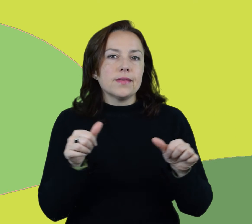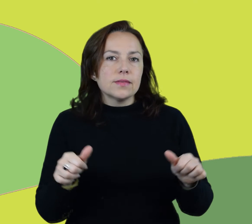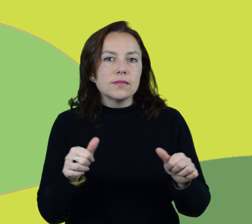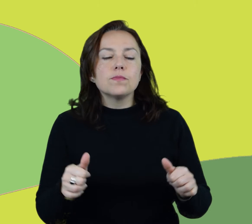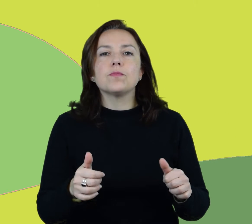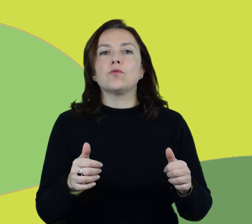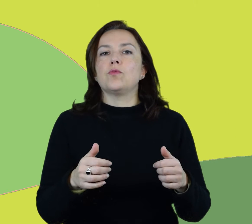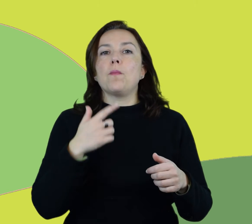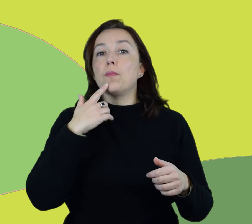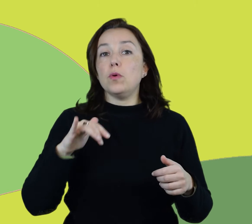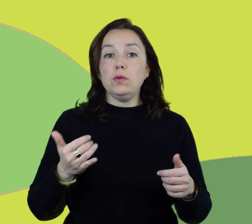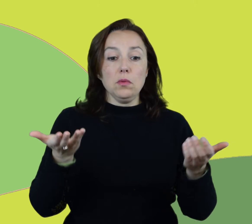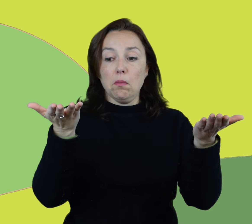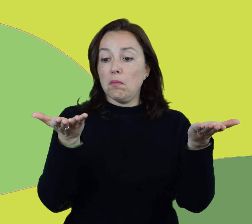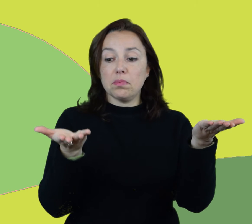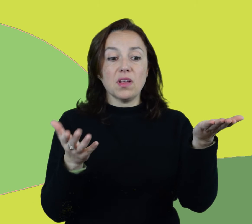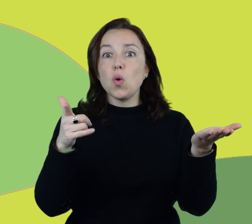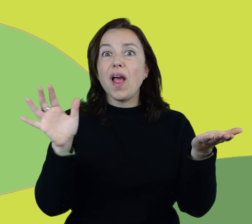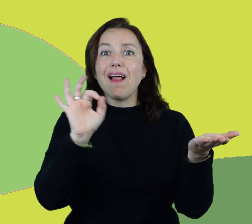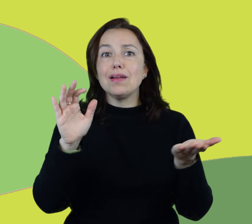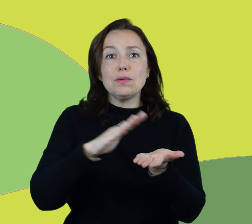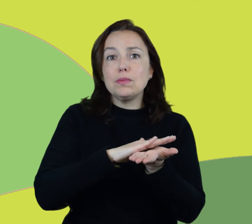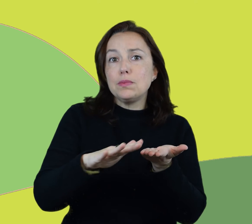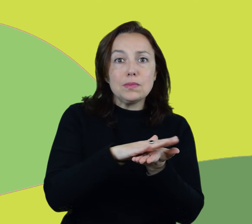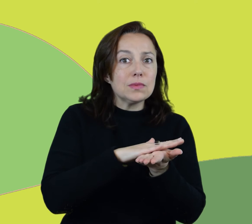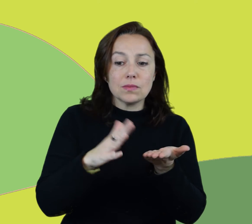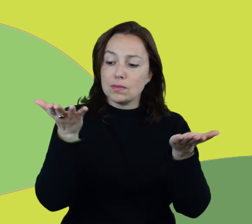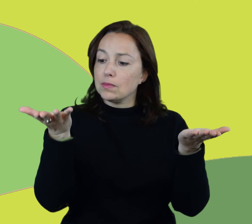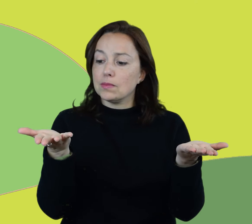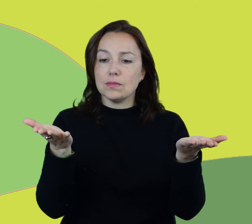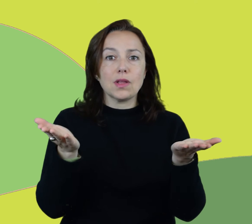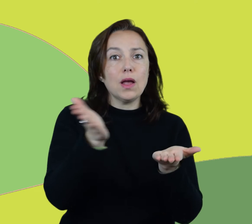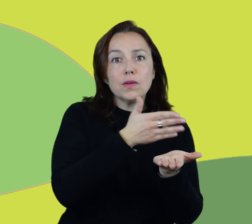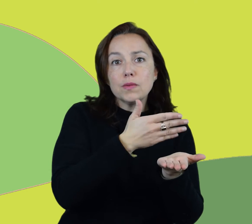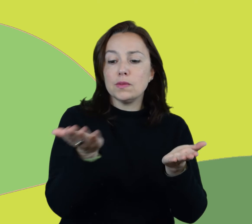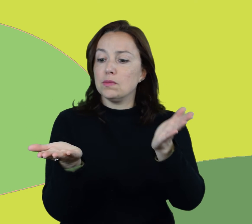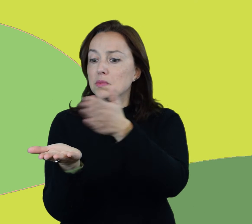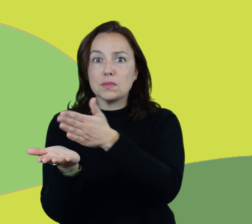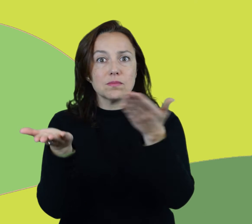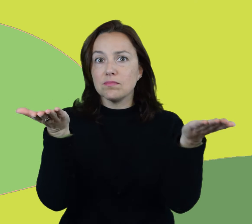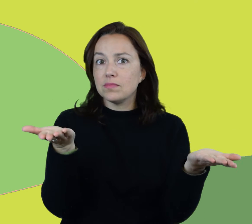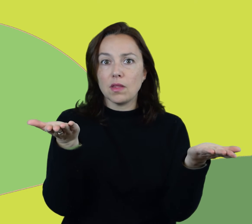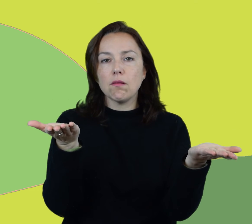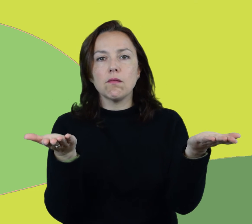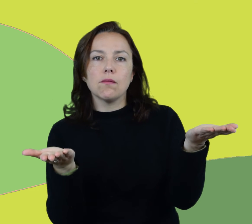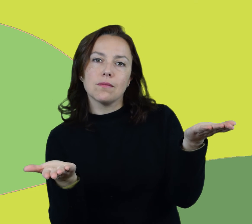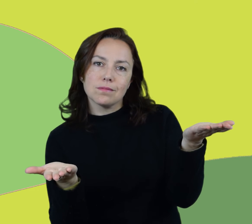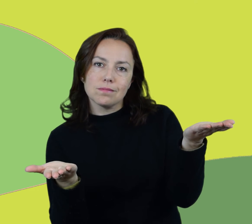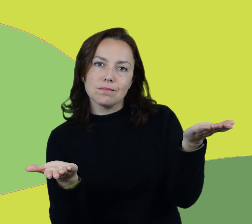sin que haya ningún peso en ninguno de los dos platillos, hay uno que